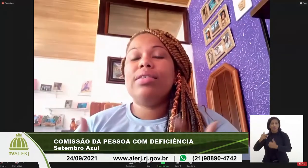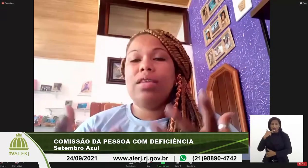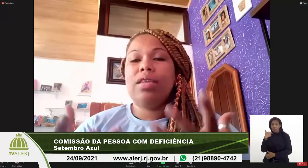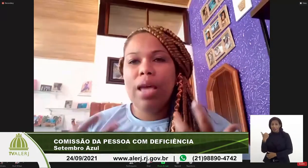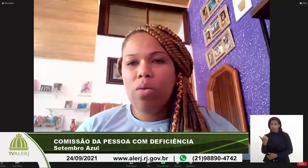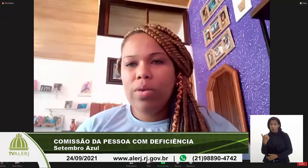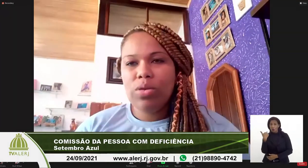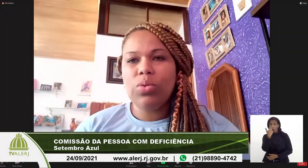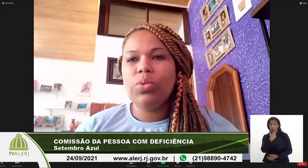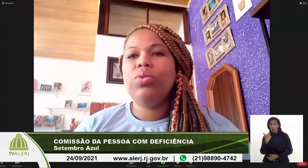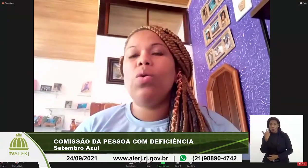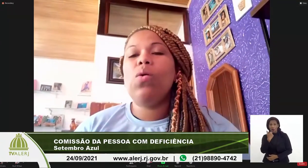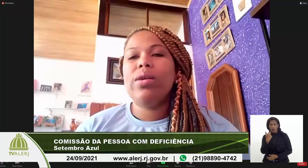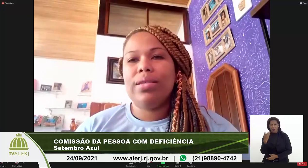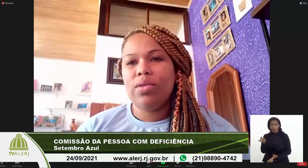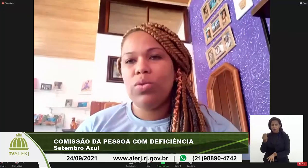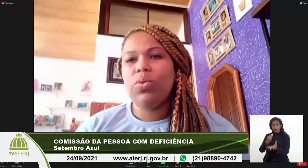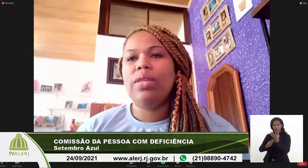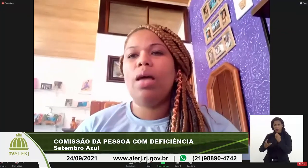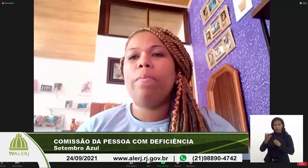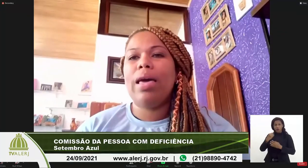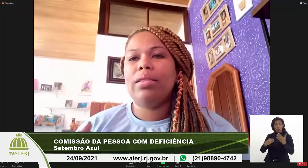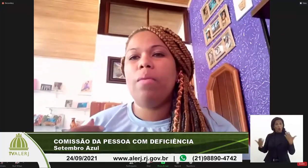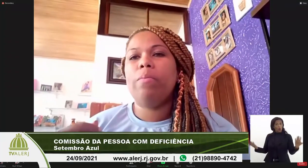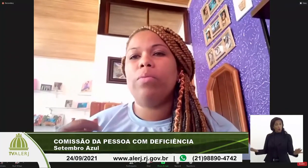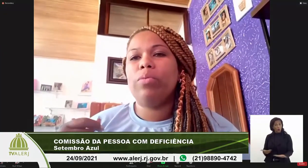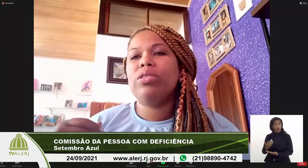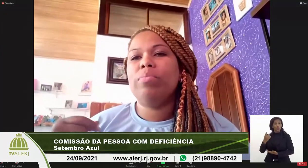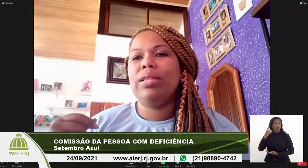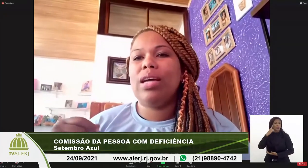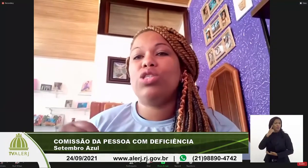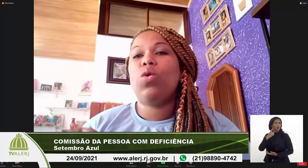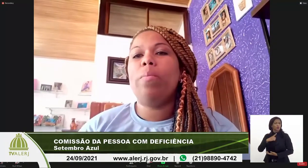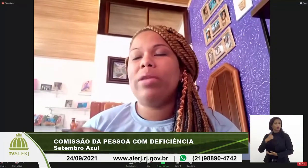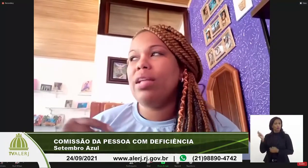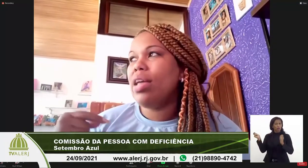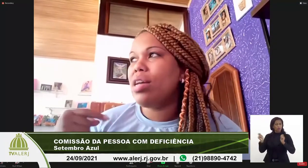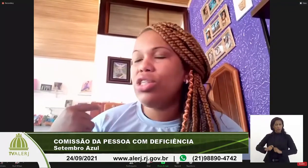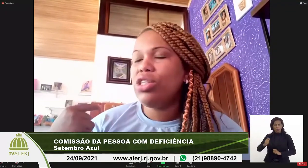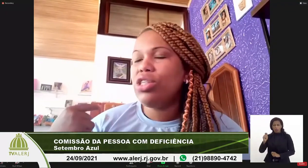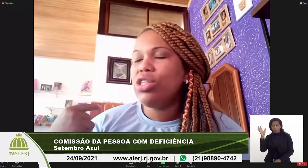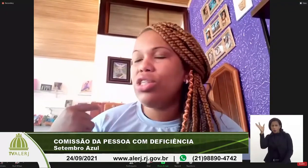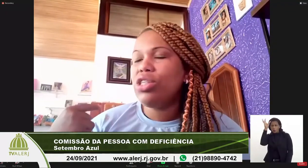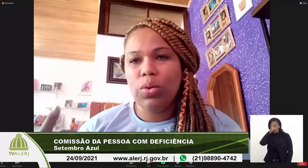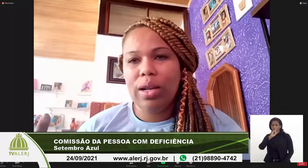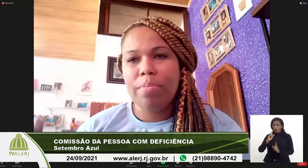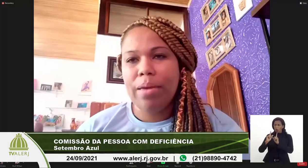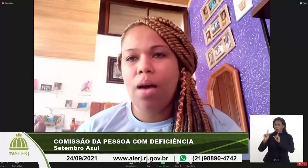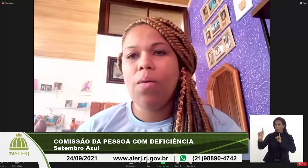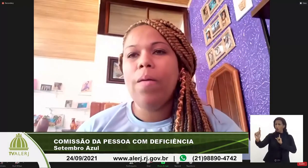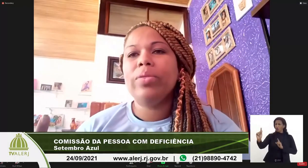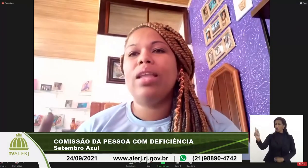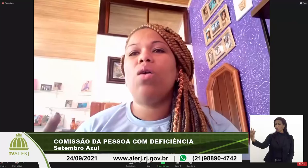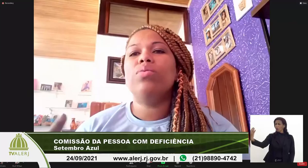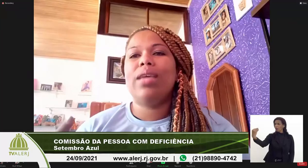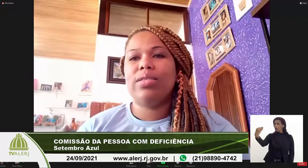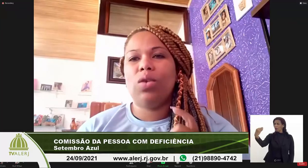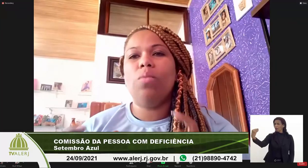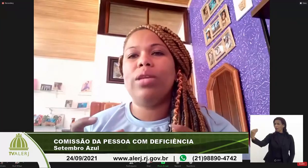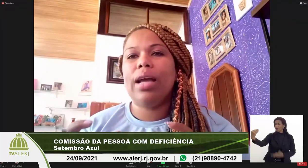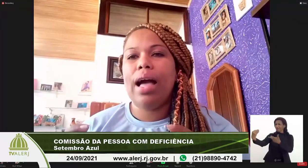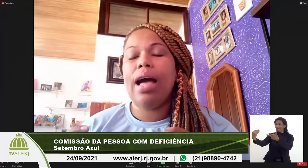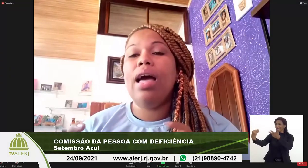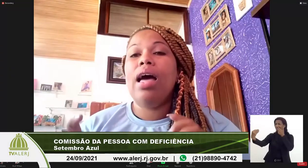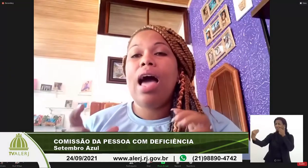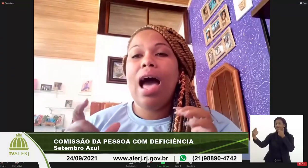recebeu isso tudo. Hoje, essa surda, ela tem possibilidade de compreender a distância, a leitura labial. Ela consegue